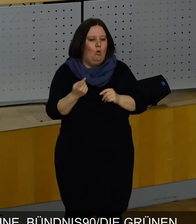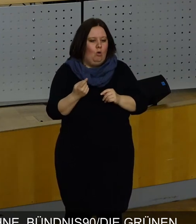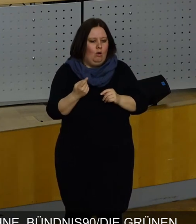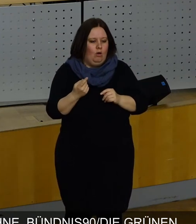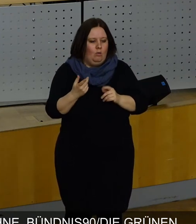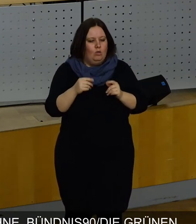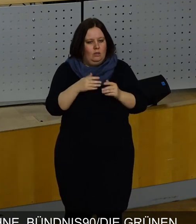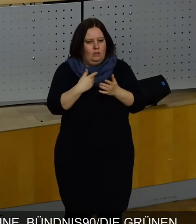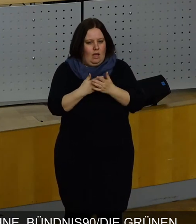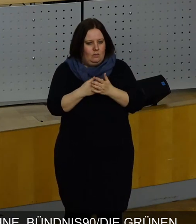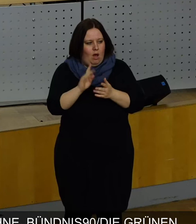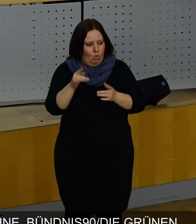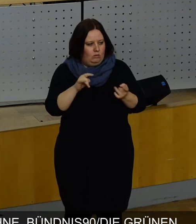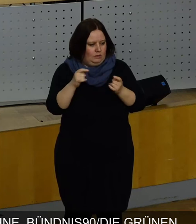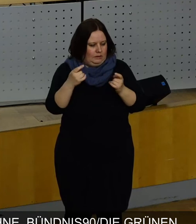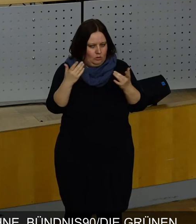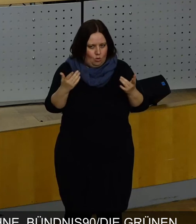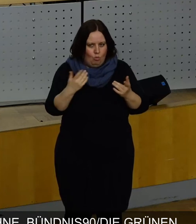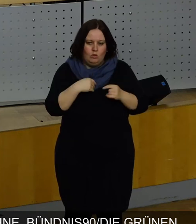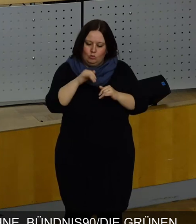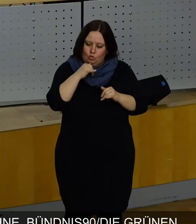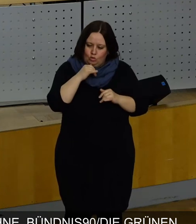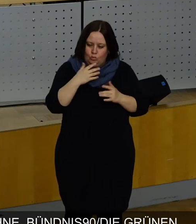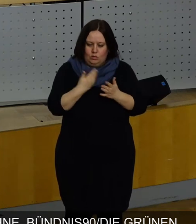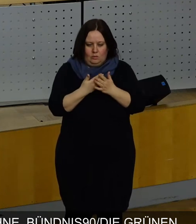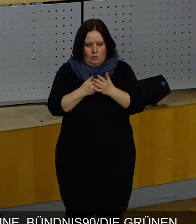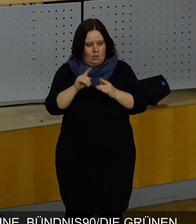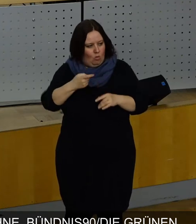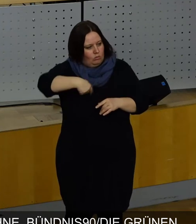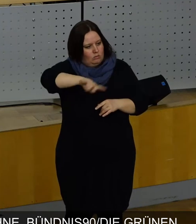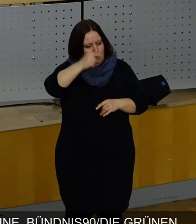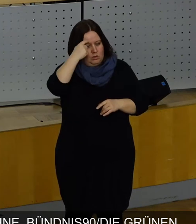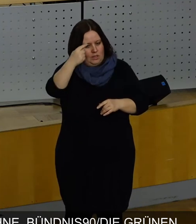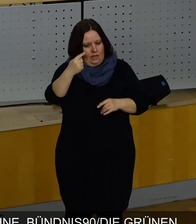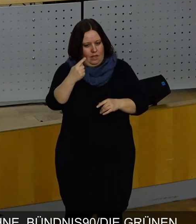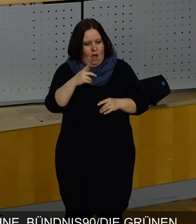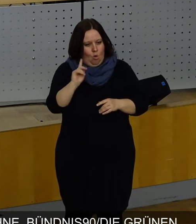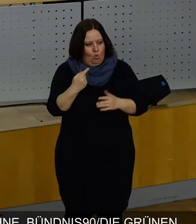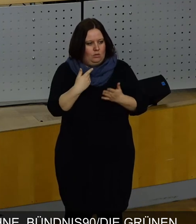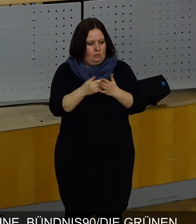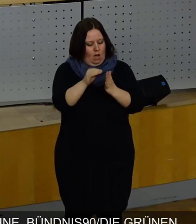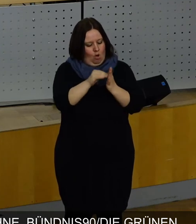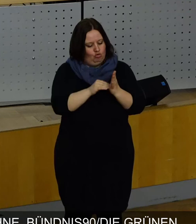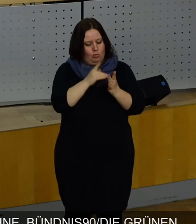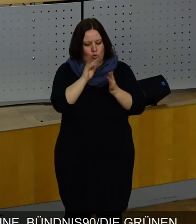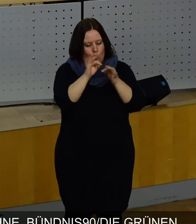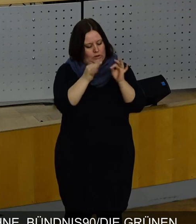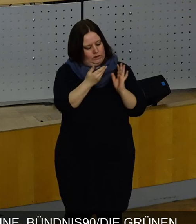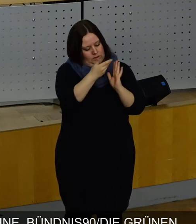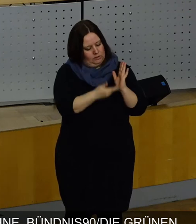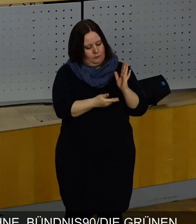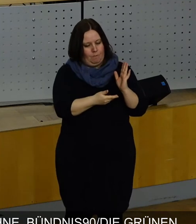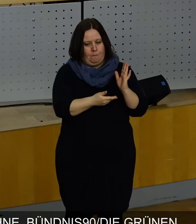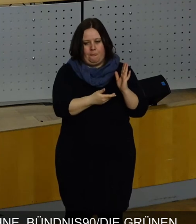Jedenfalls, darum ging es gerade, da haben Sie zugestimmt. genau deshalb denke ich, auch diese Ausschreibung, so wie sie ist,